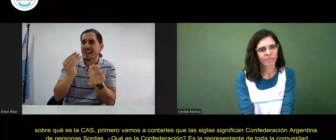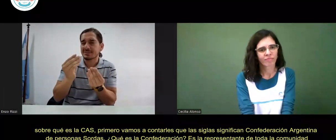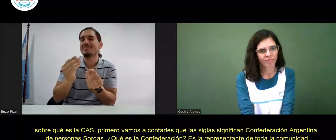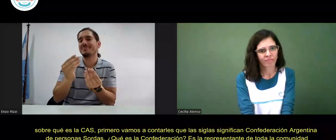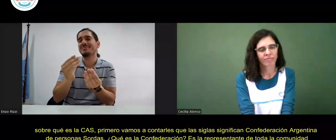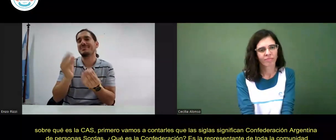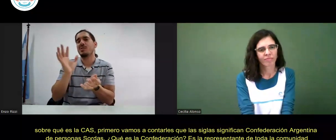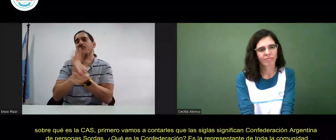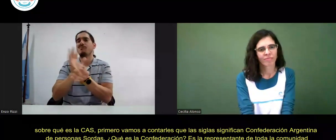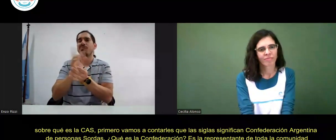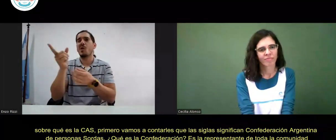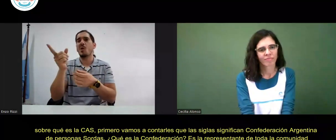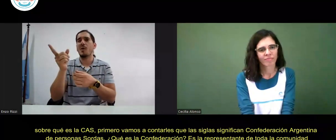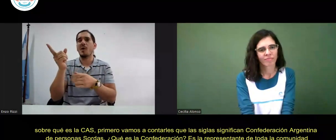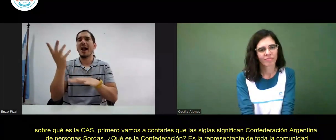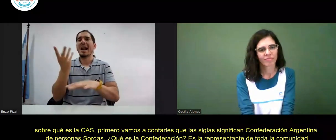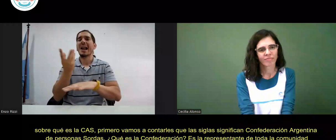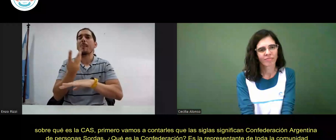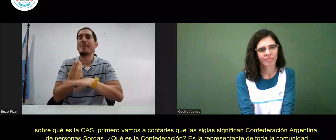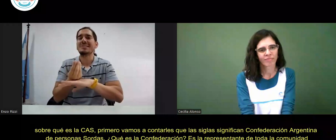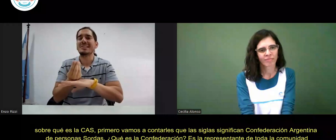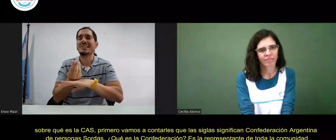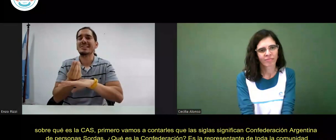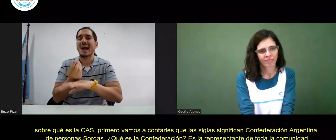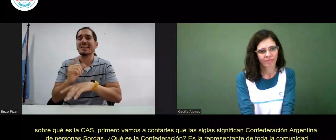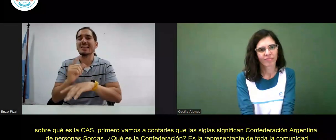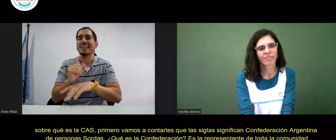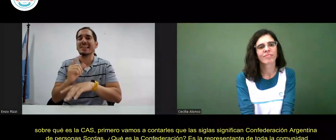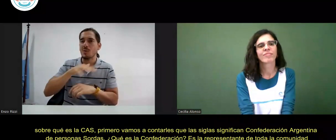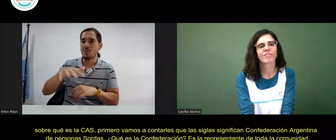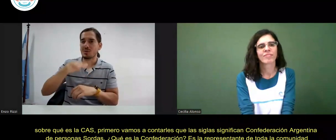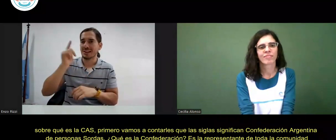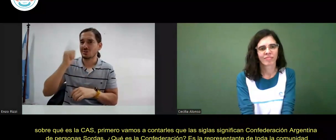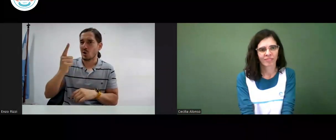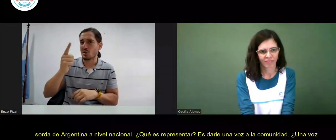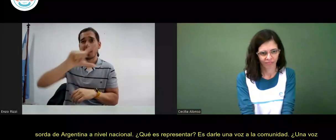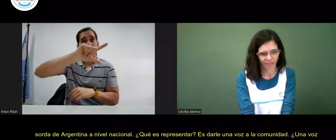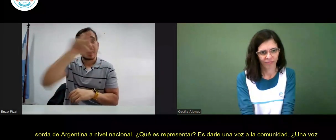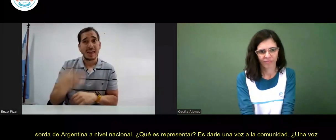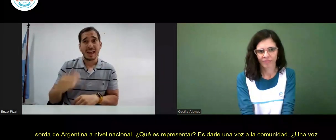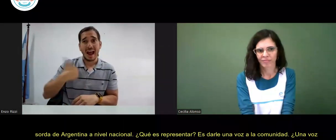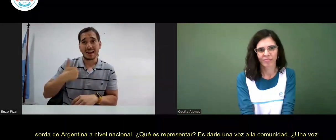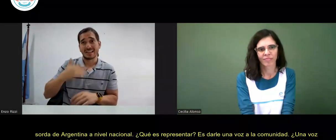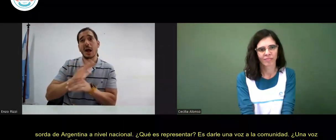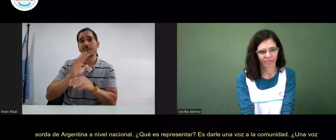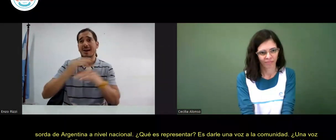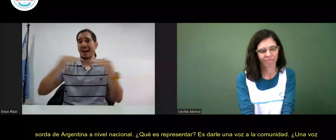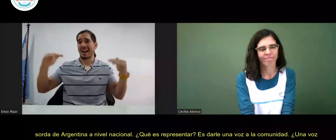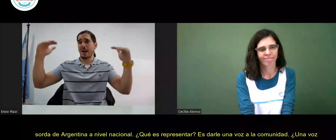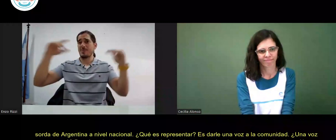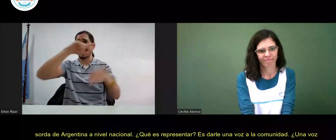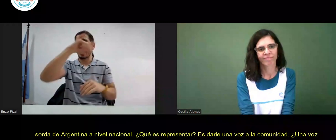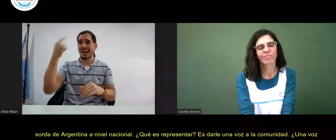Es la representante de toda la comunidad sorda de Argentina, a nivel nacional.